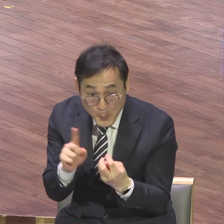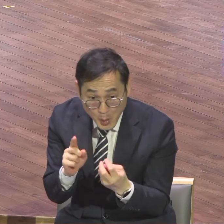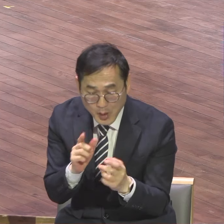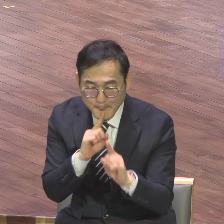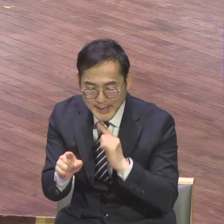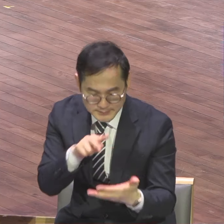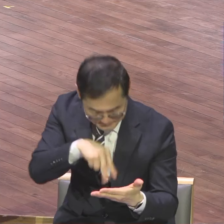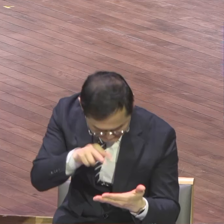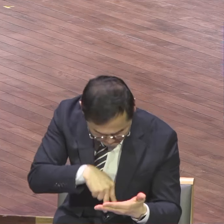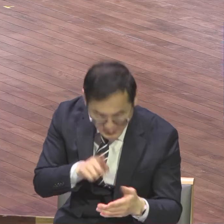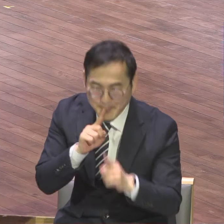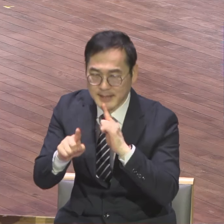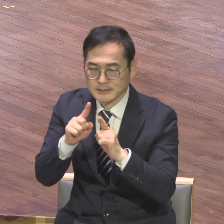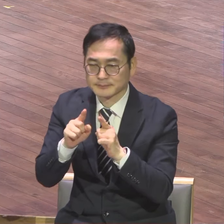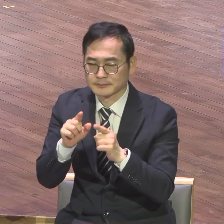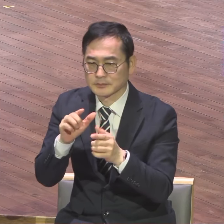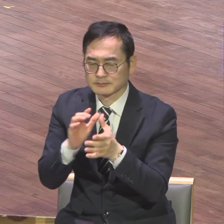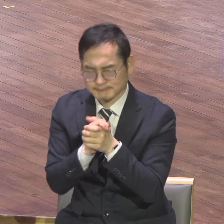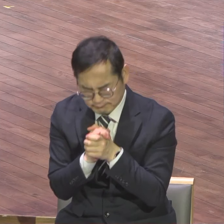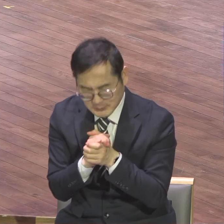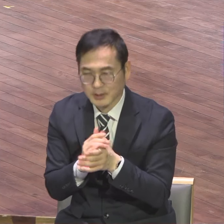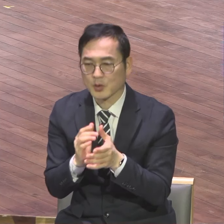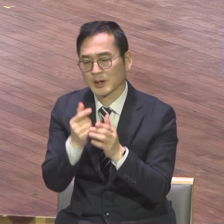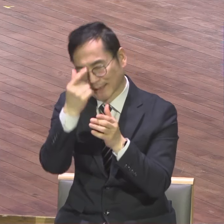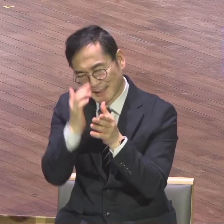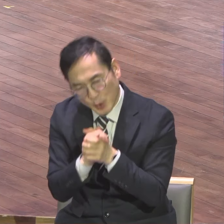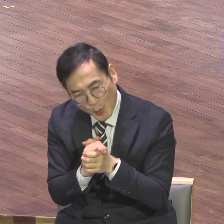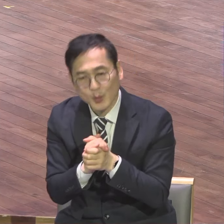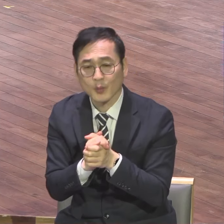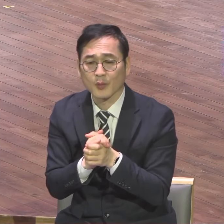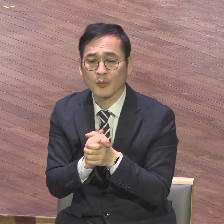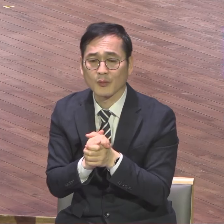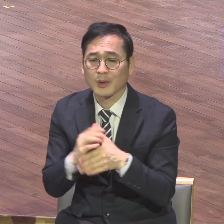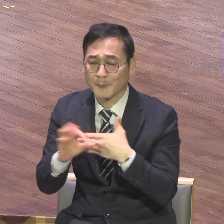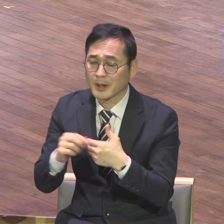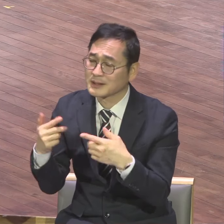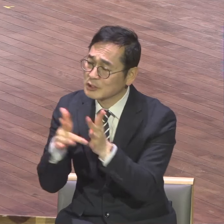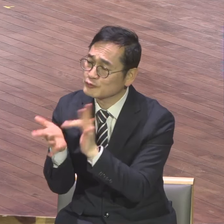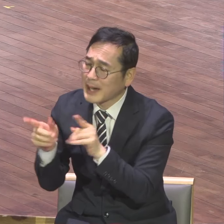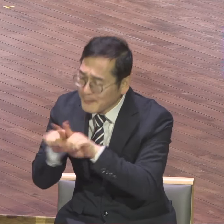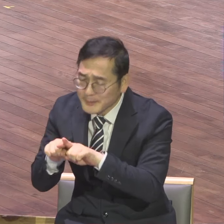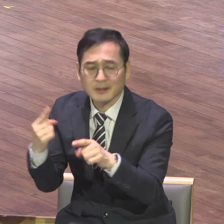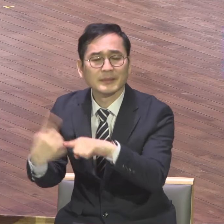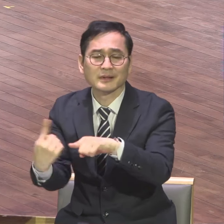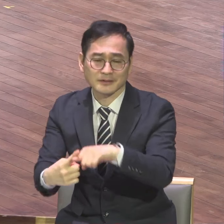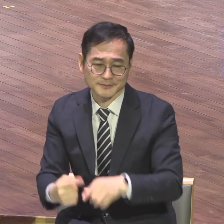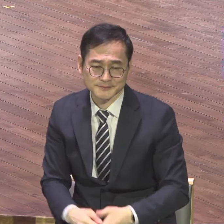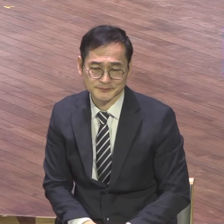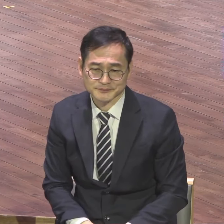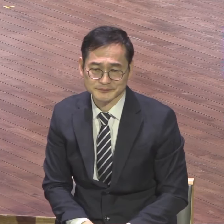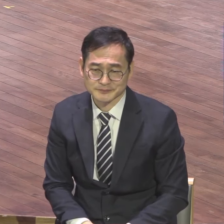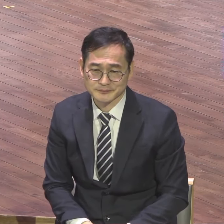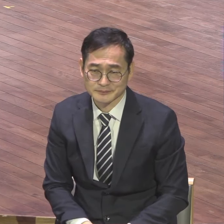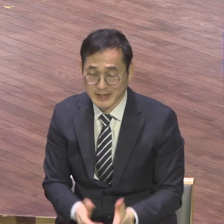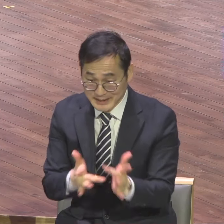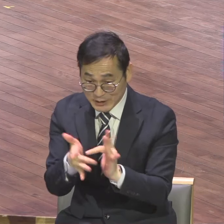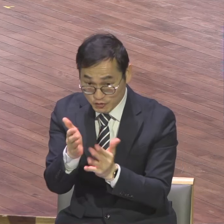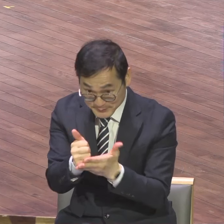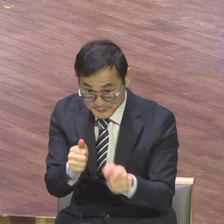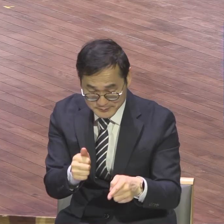말씀 속에 예수님께서 원하시는 뜻과 교육이 다 들어있어요 영적인 삶의 매뉴얼이 다 들어있어요 그리고 기도를 통해서